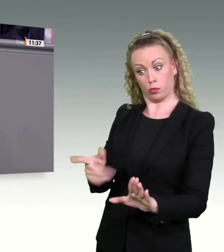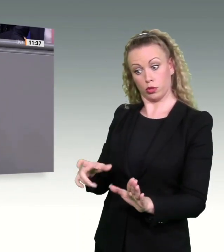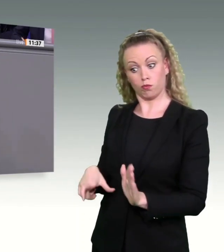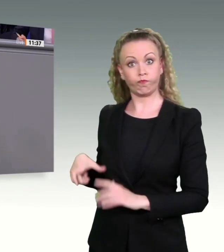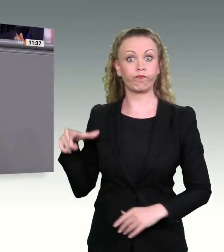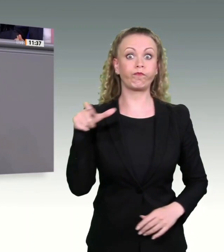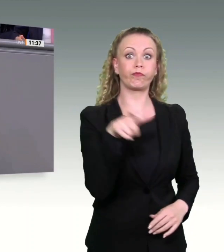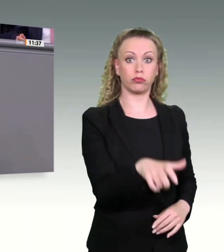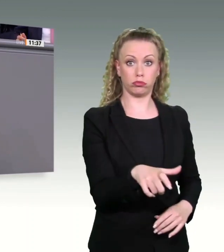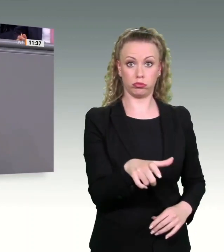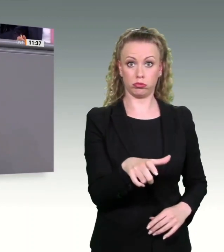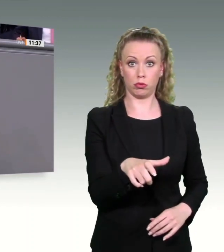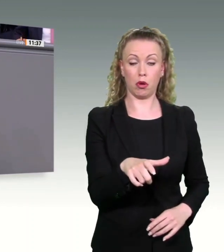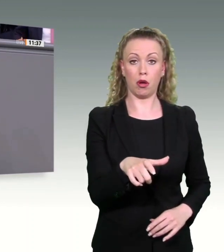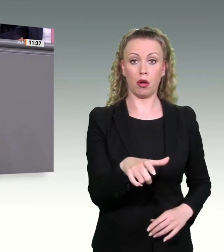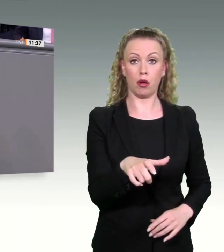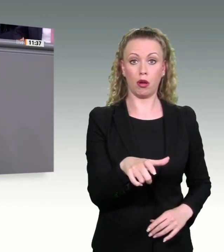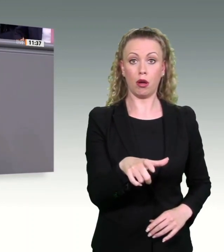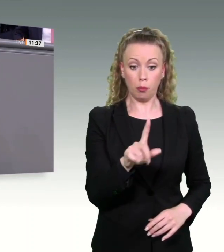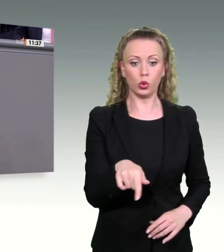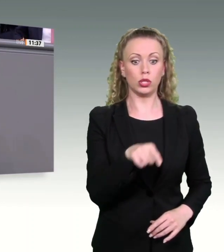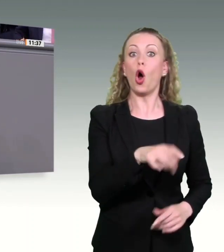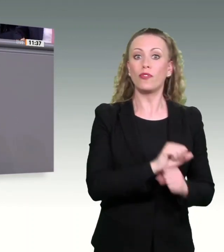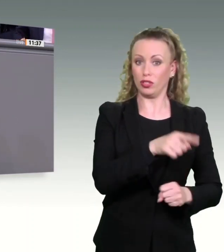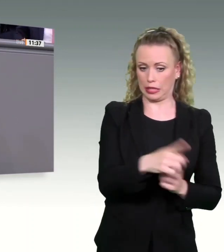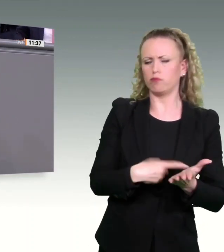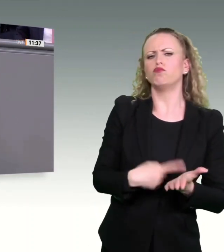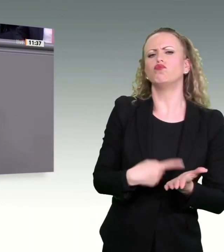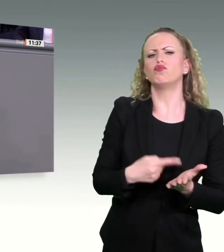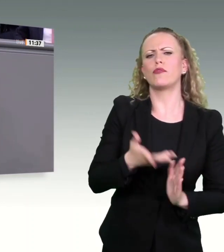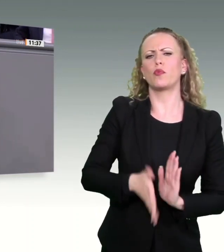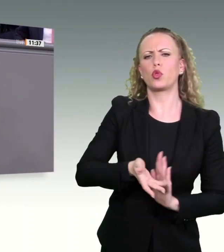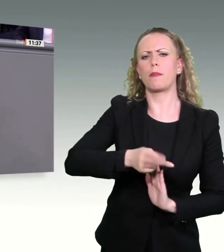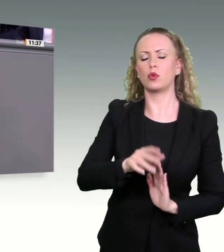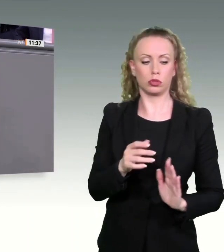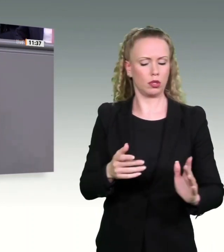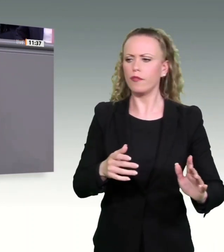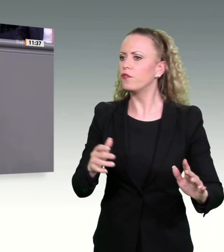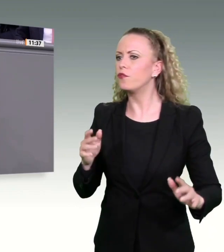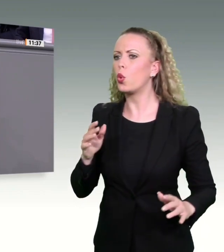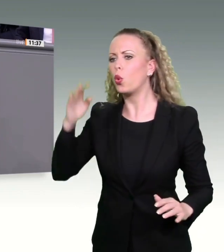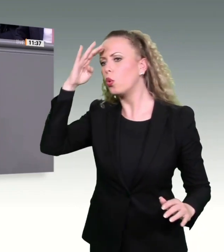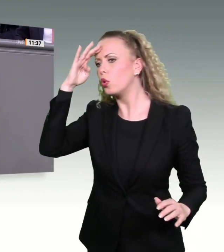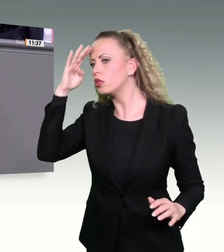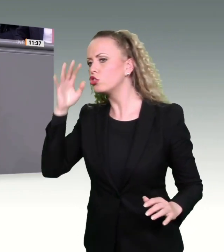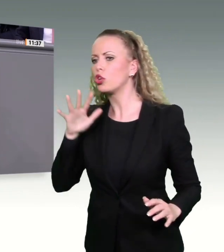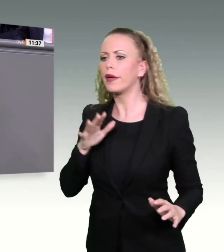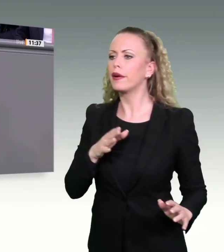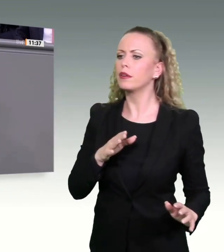Jetzt hat er ja auch noch ein Verfahren am Hals. Wo sitzt er eigentlich? Ich meine, ist er hier oder woanders? Mit dem Sitzen. Also,